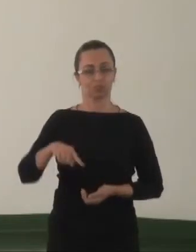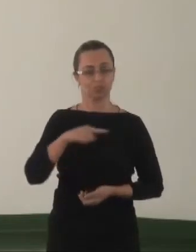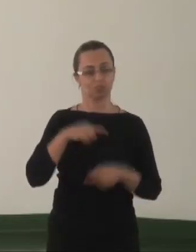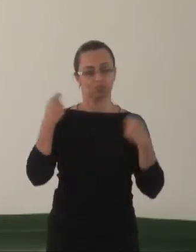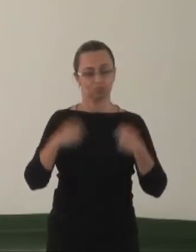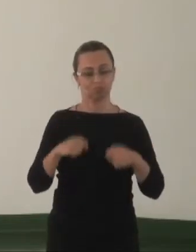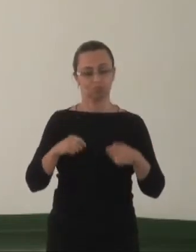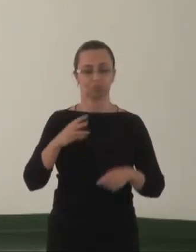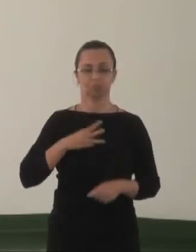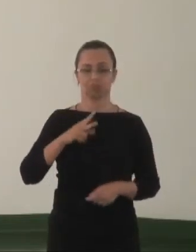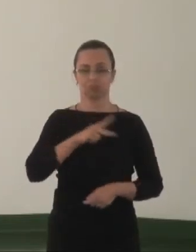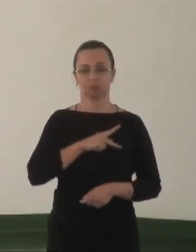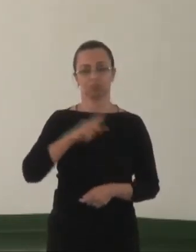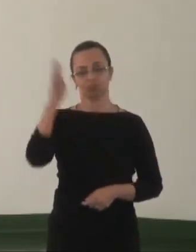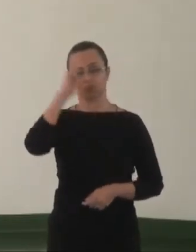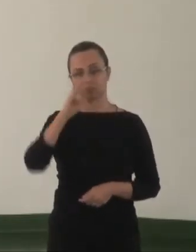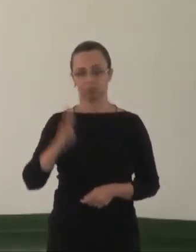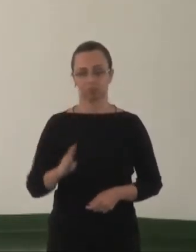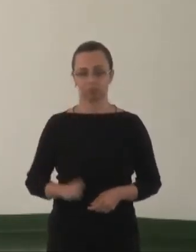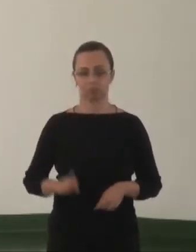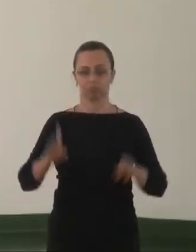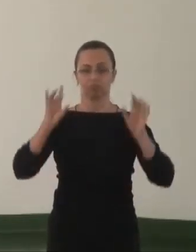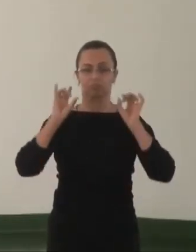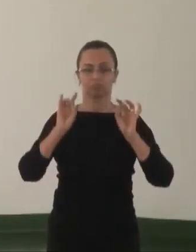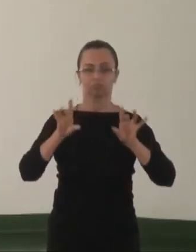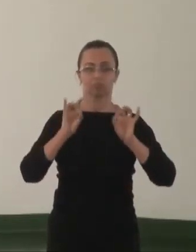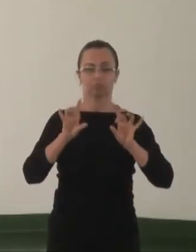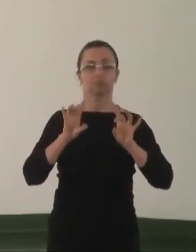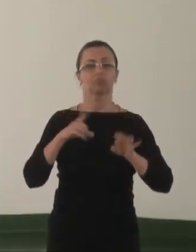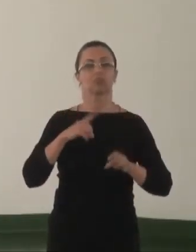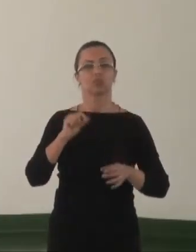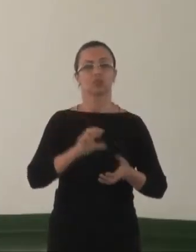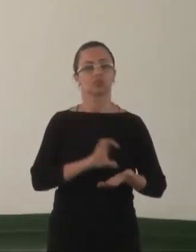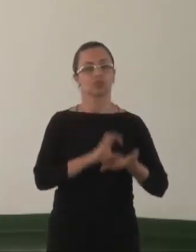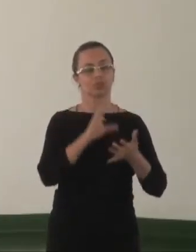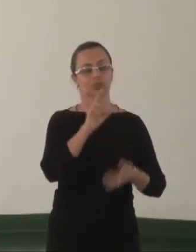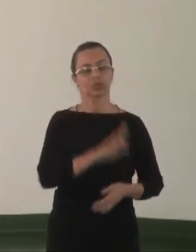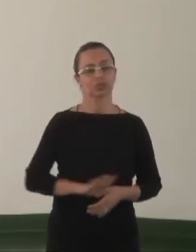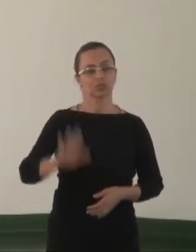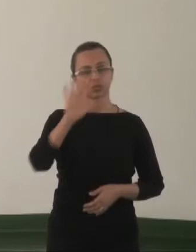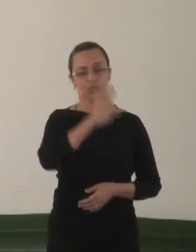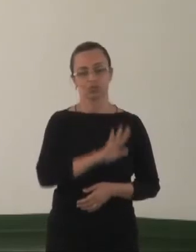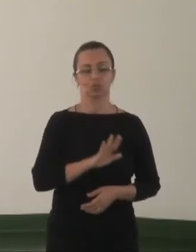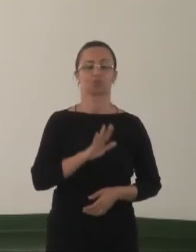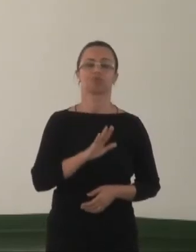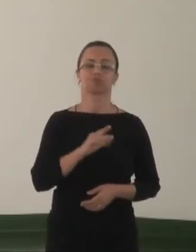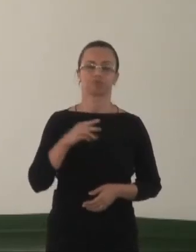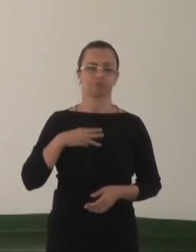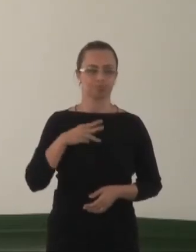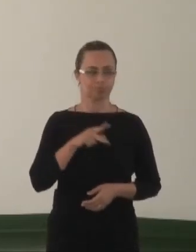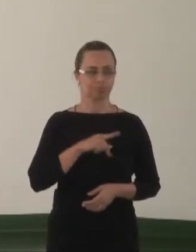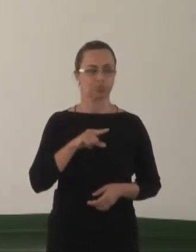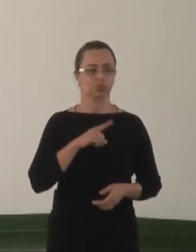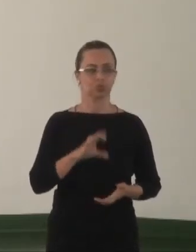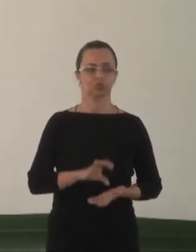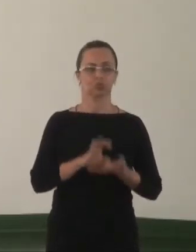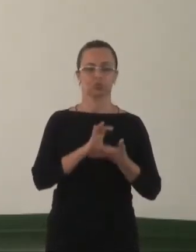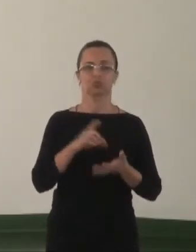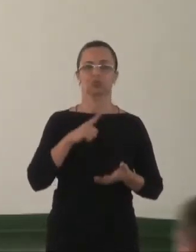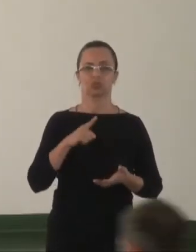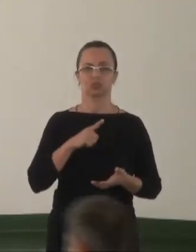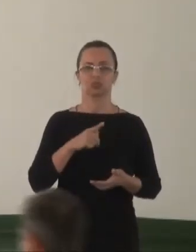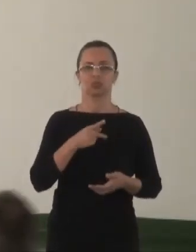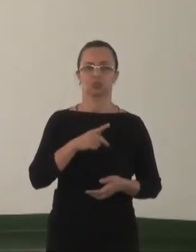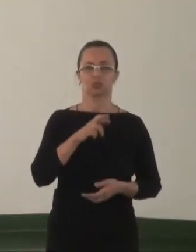Ministério Público brasileiro, especialmente o Conselho Nacional do Ministério Público e o Conselho Nacional de Procuradores